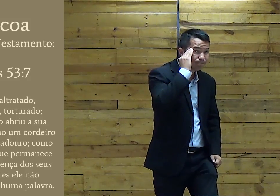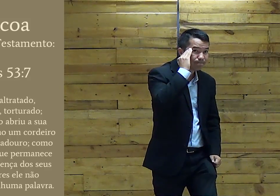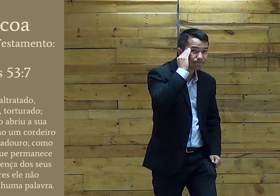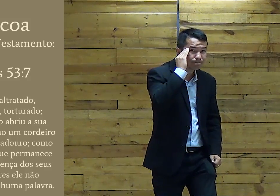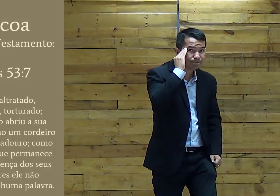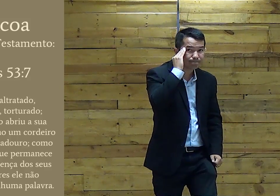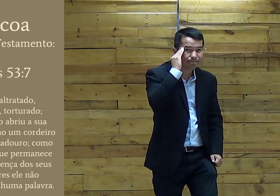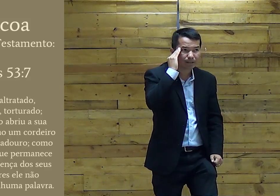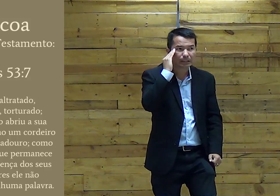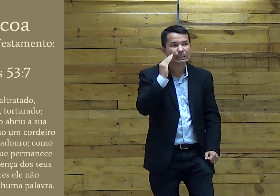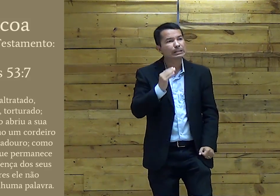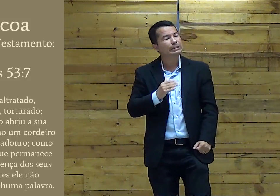me entender?